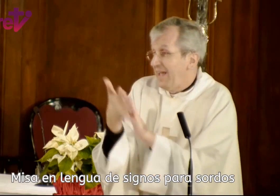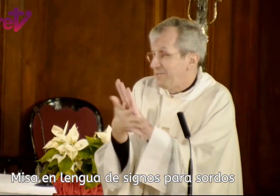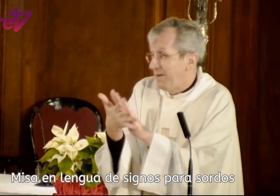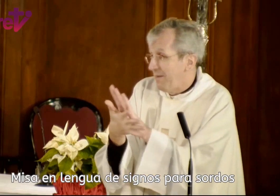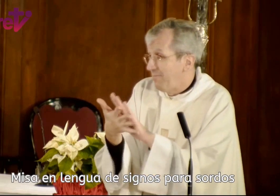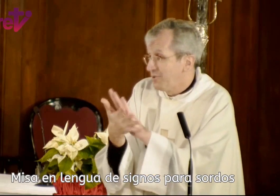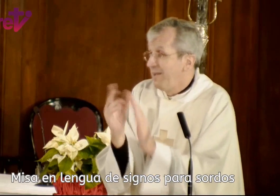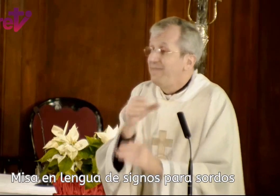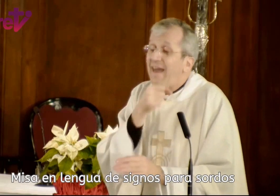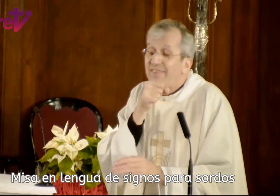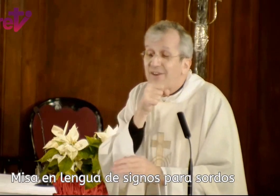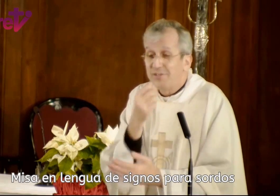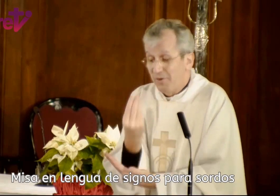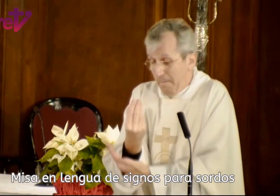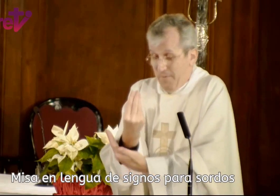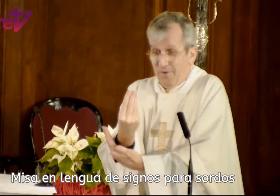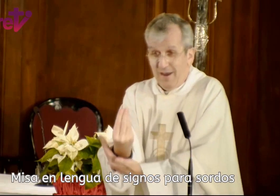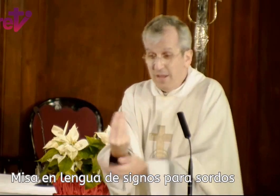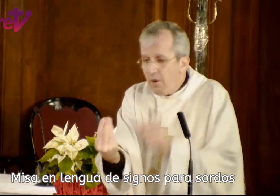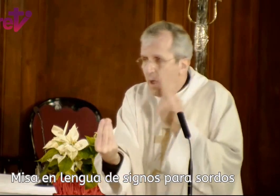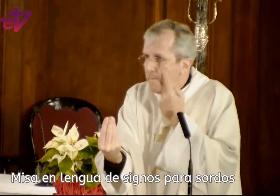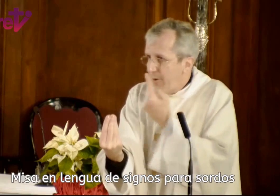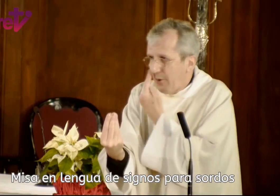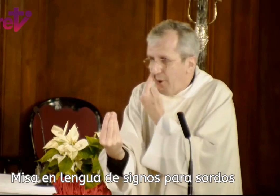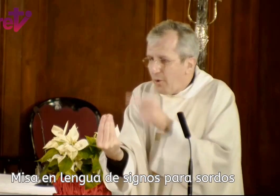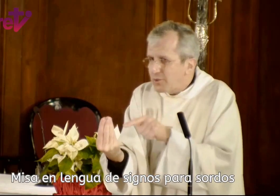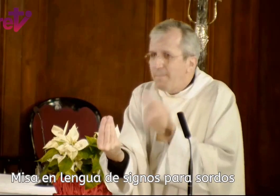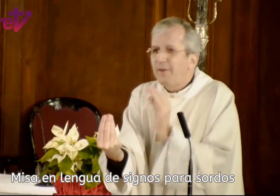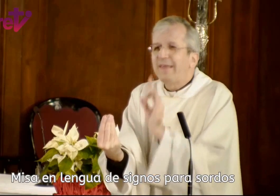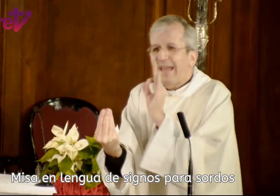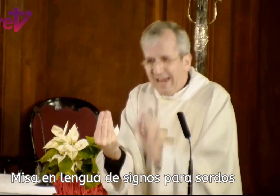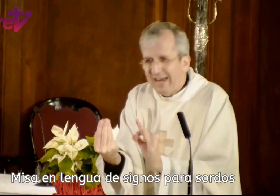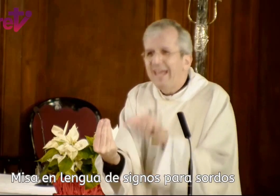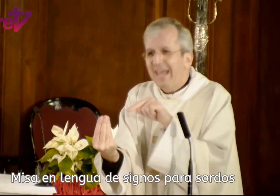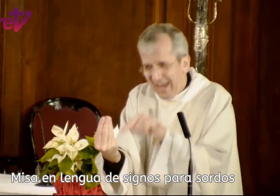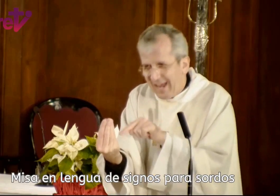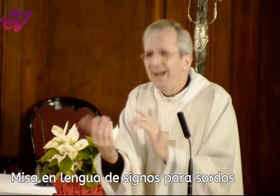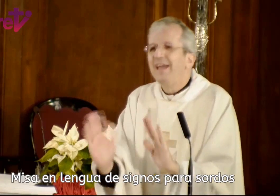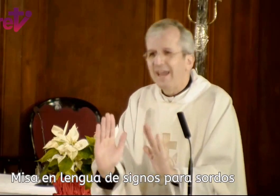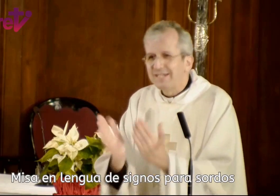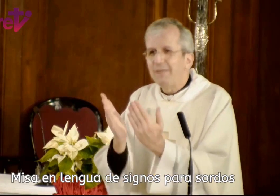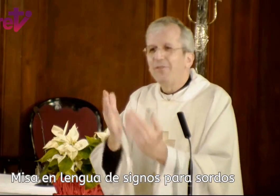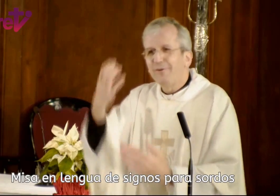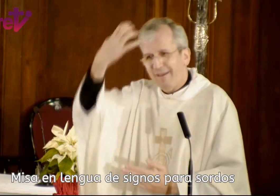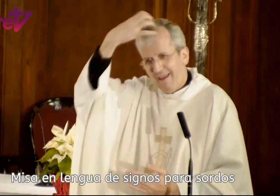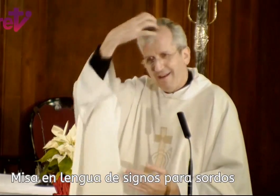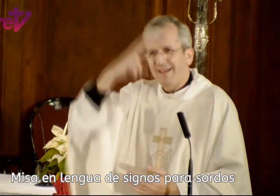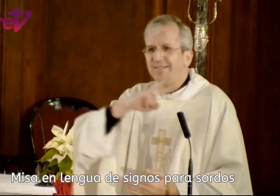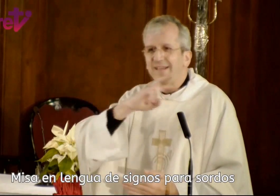explicábamos del anciano Simeón, vio el niño, pero con ojos, vieron que aquel era el Salvador, el Rey de